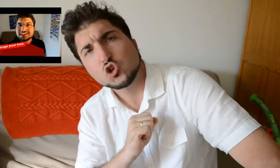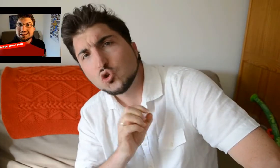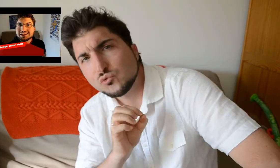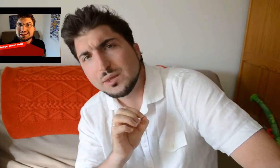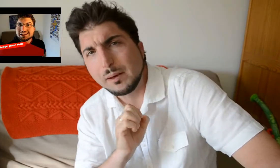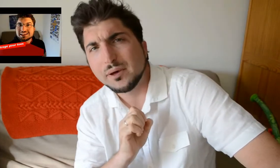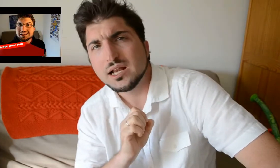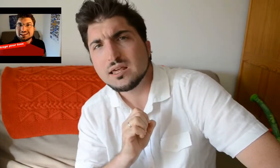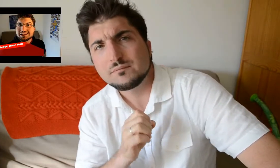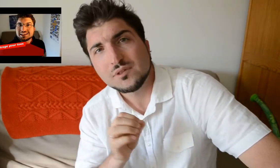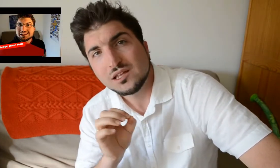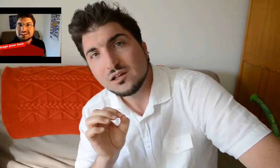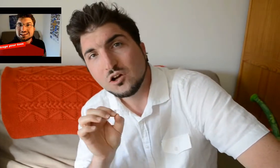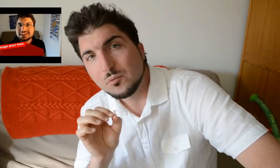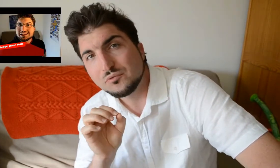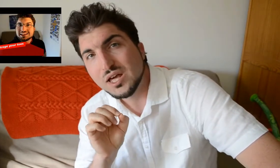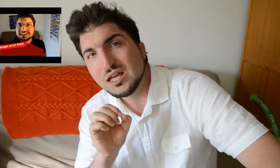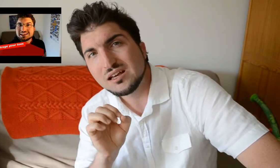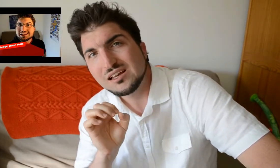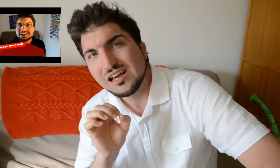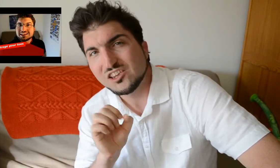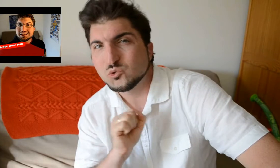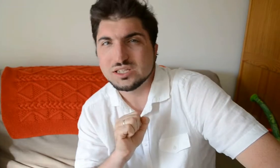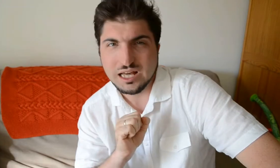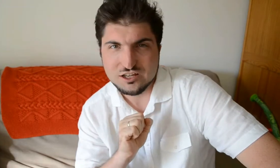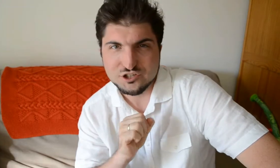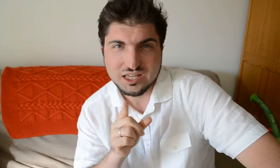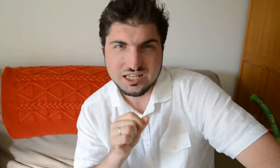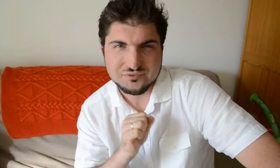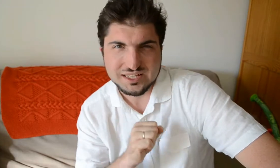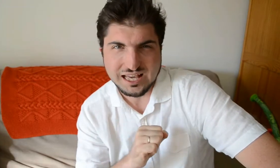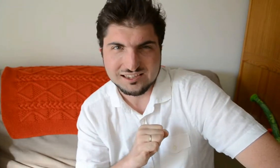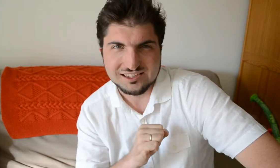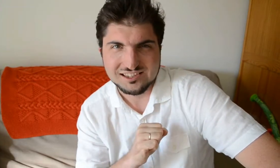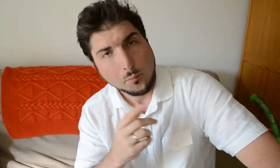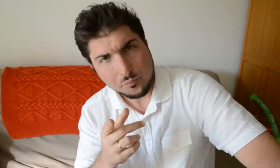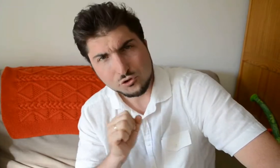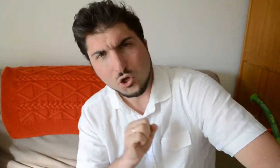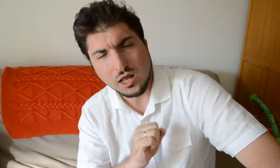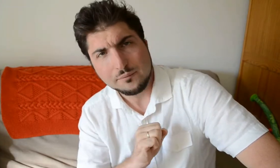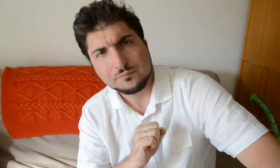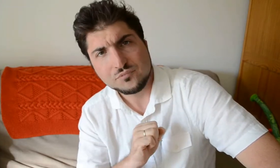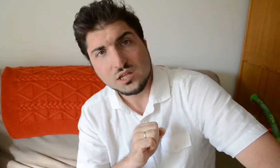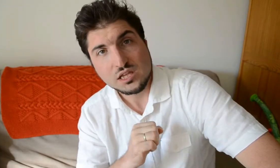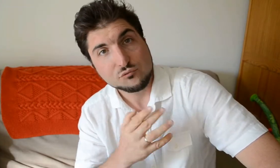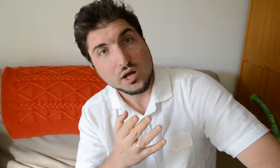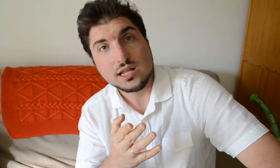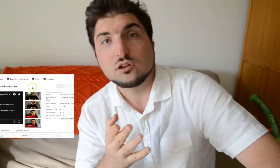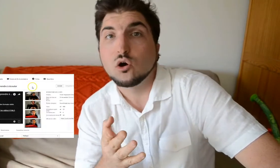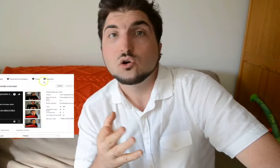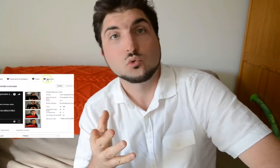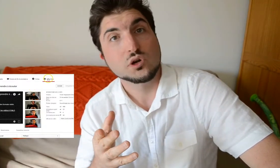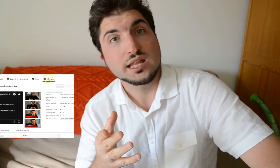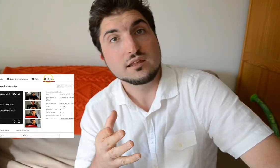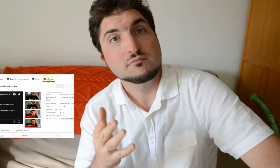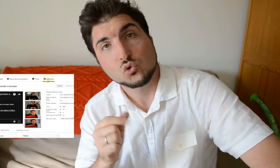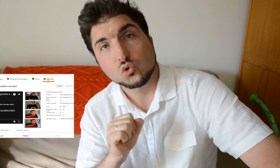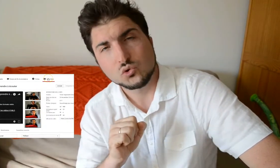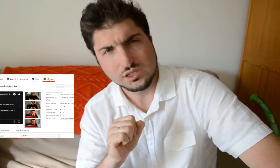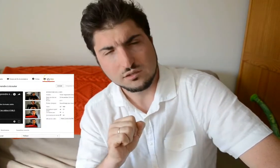ne vous ai pas parlé comment faire un sous-titrage efficace. Pour cela, il faut aller dans l'onglet sous-titres